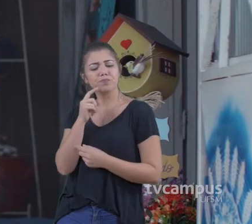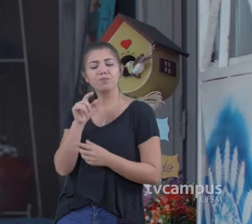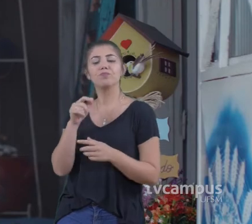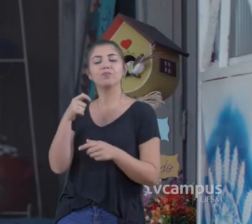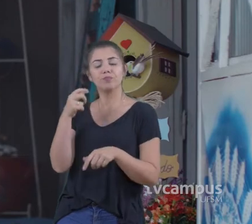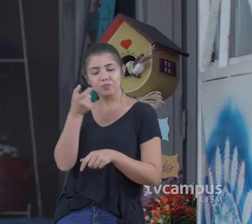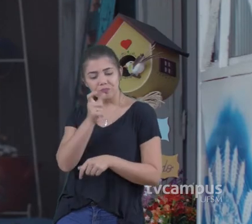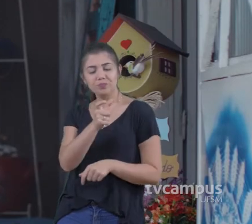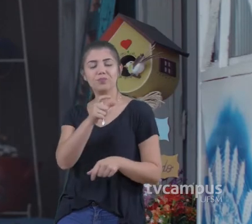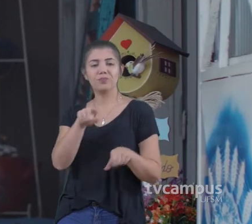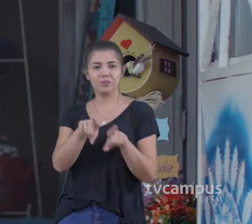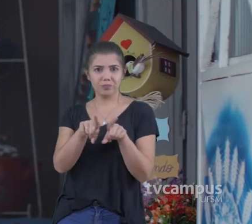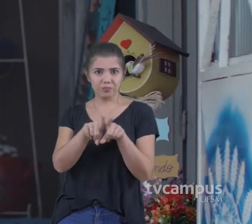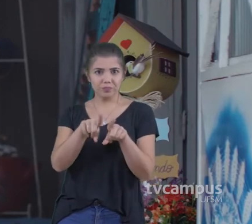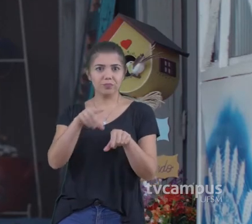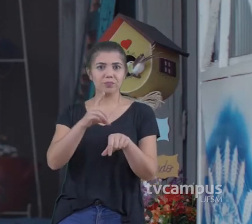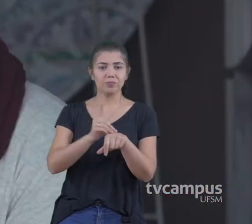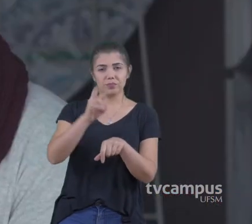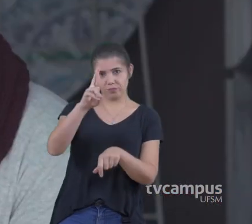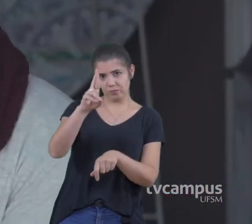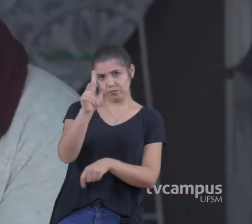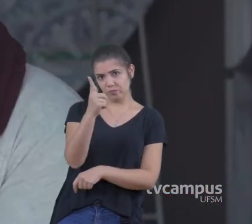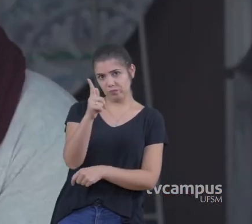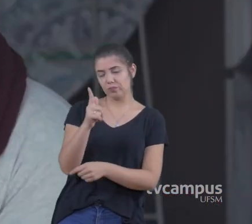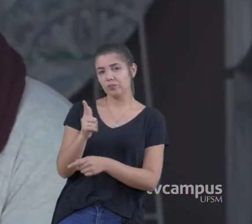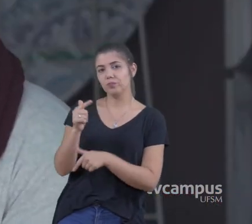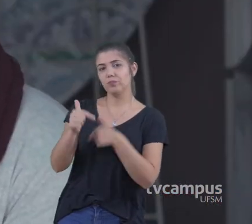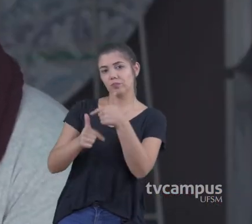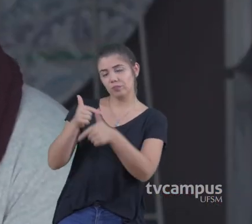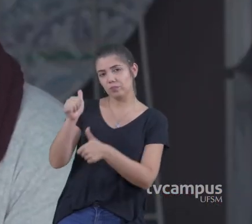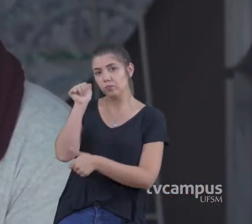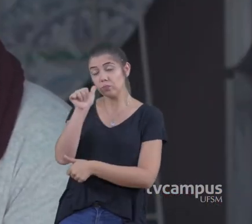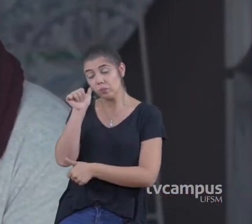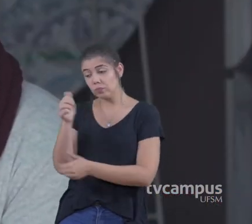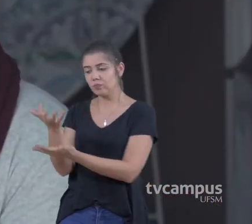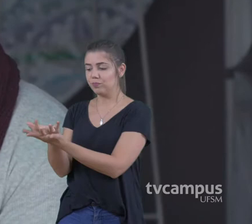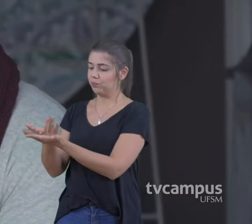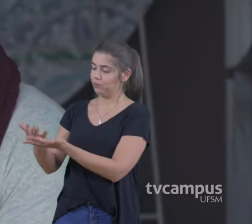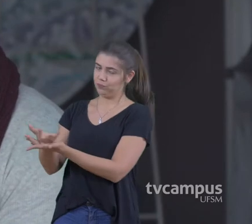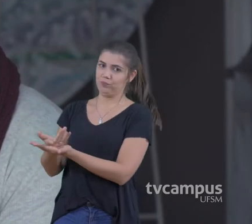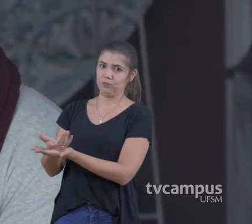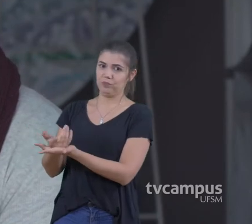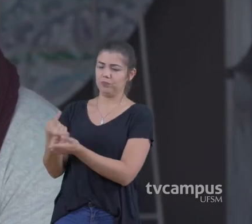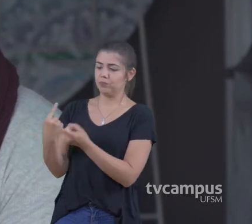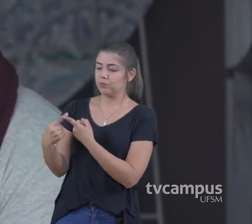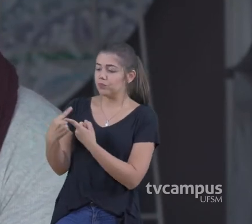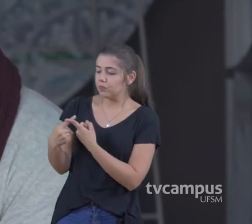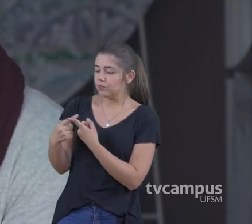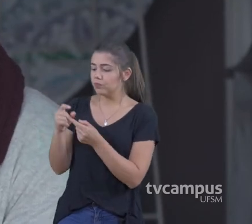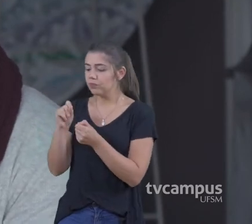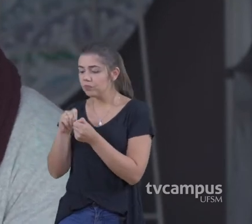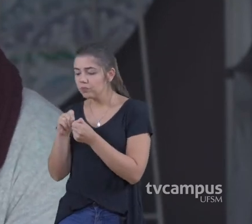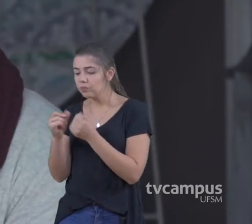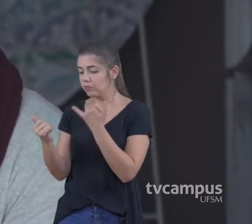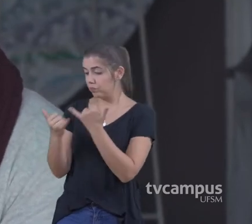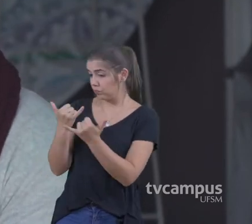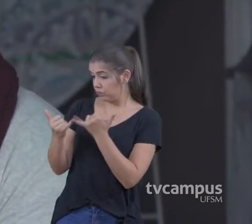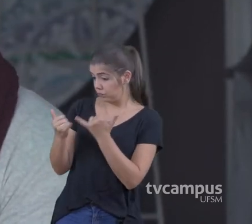Para fazer o doutorato Também na geografia Envolvendo as mulheres Do município Porque a gente veio Fazer uma atividade De campo aqui A gente conheceu As artesãs